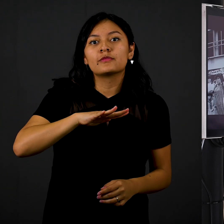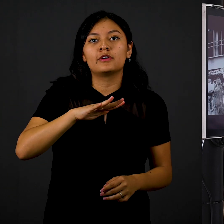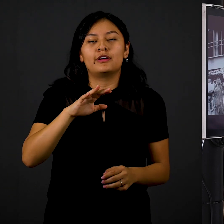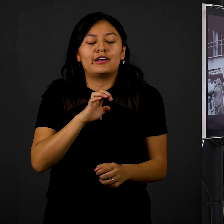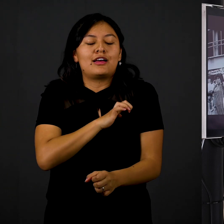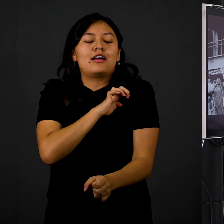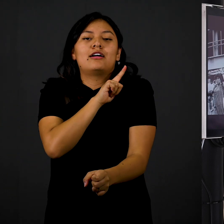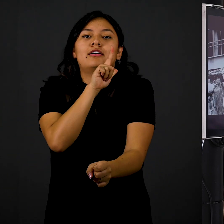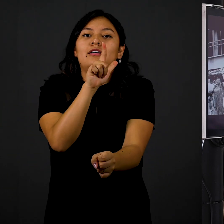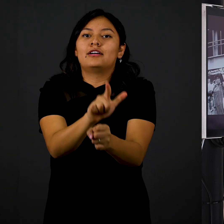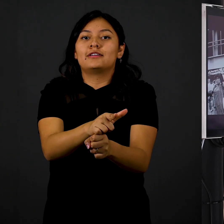fechas.